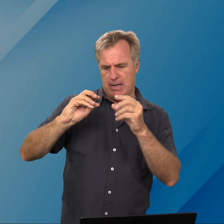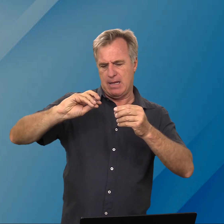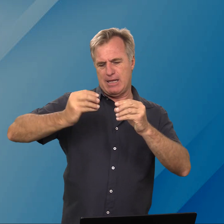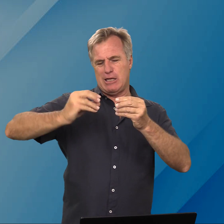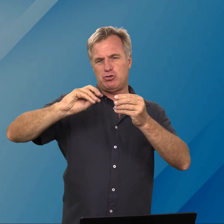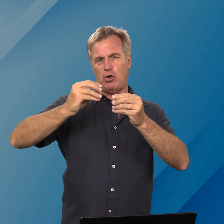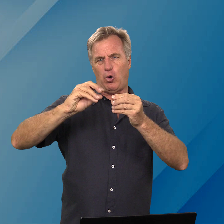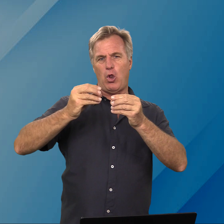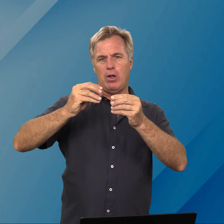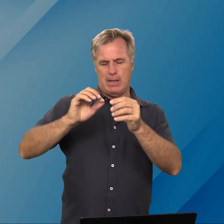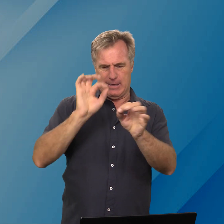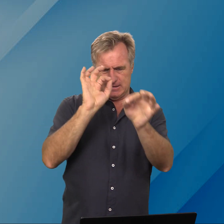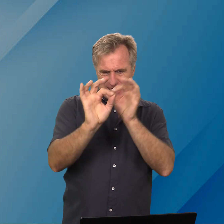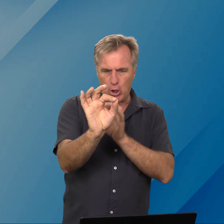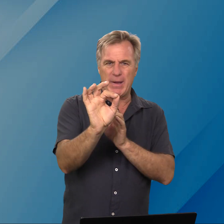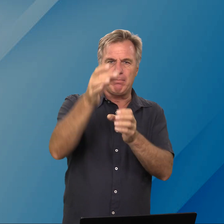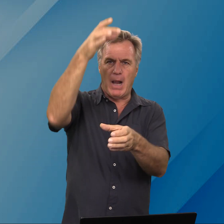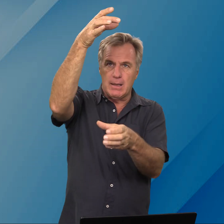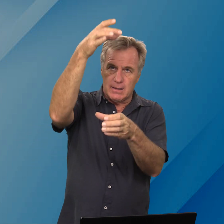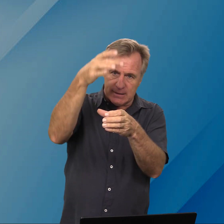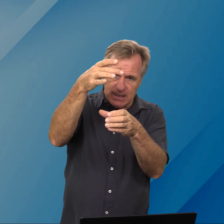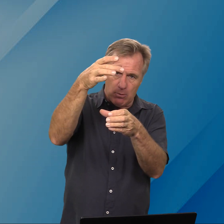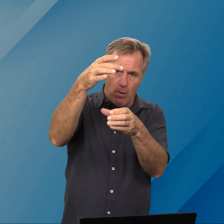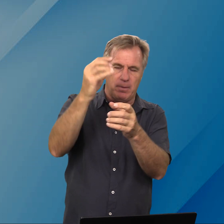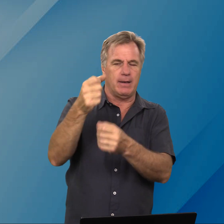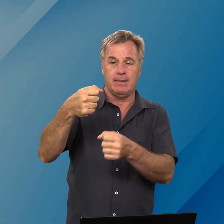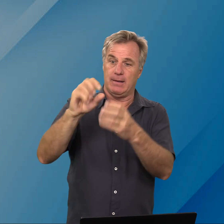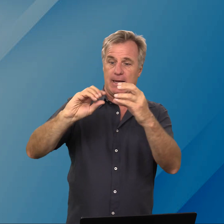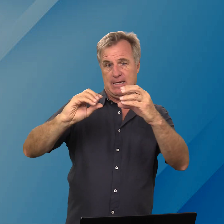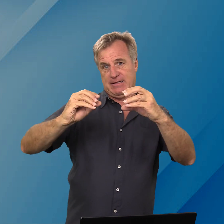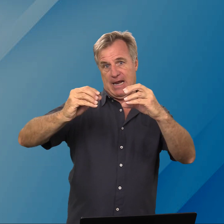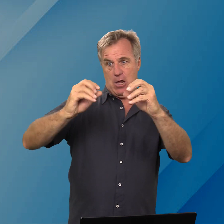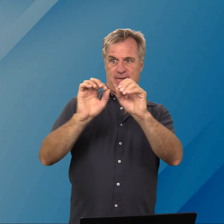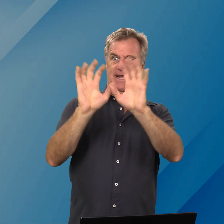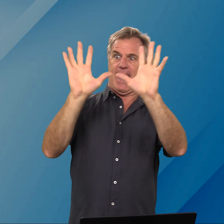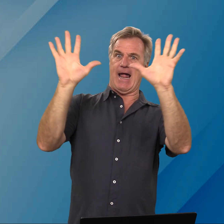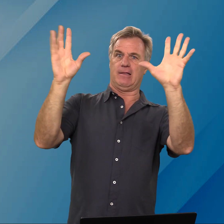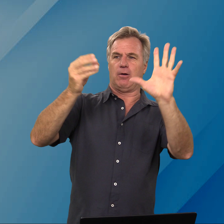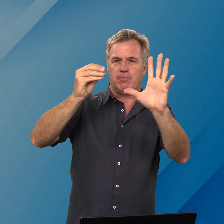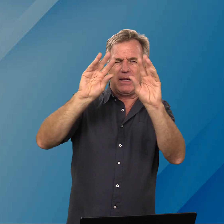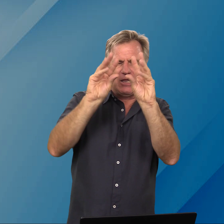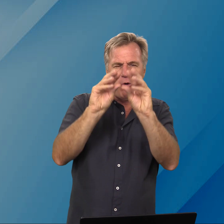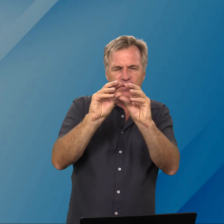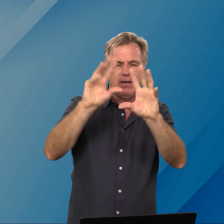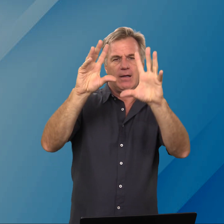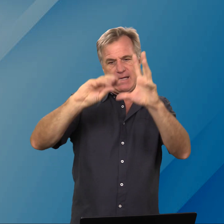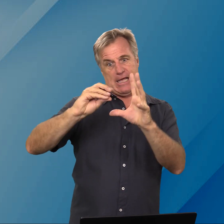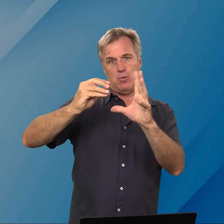dan hy uit so gerol en dan steek hy in die brand en dan sit hy op en dan draai hy hy hy hy helder of bykie domver jy kan